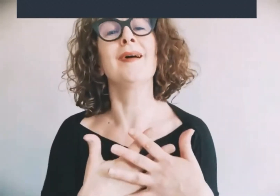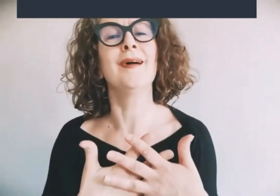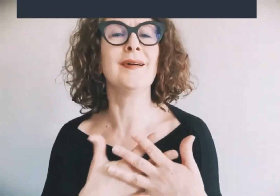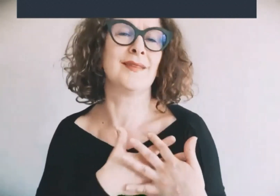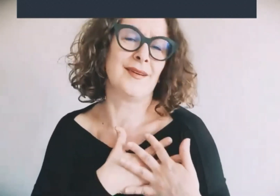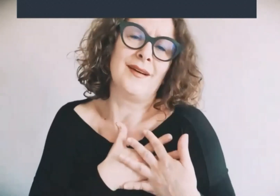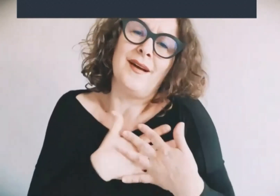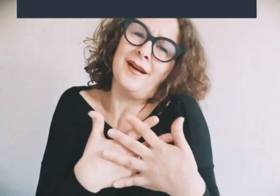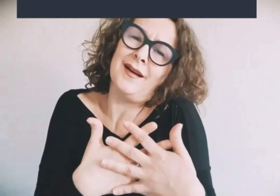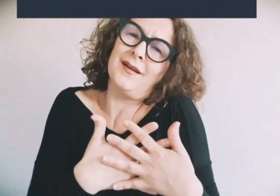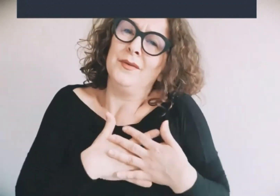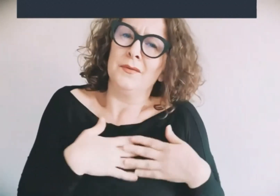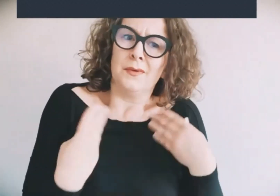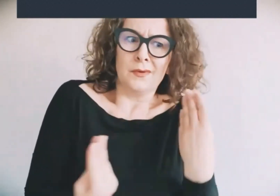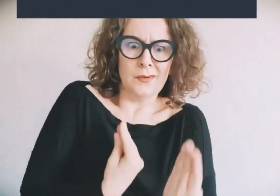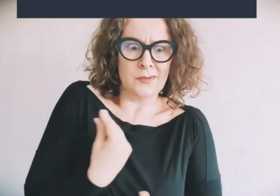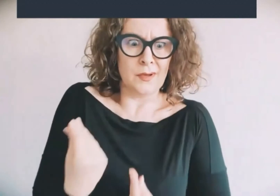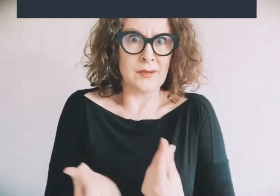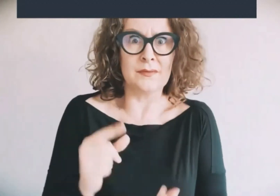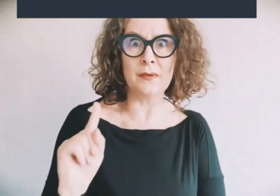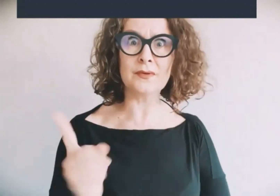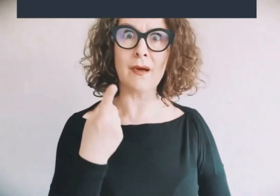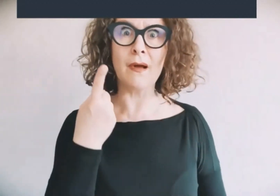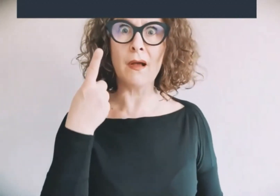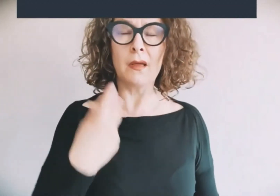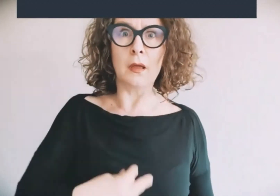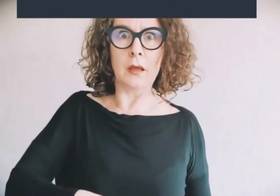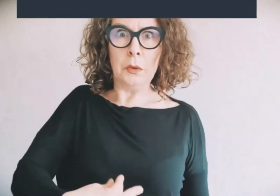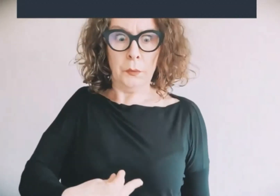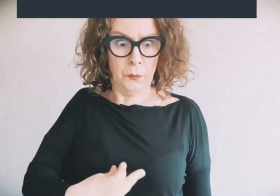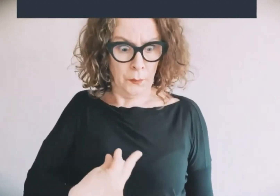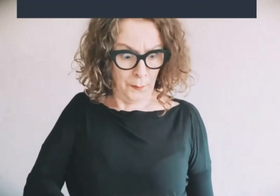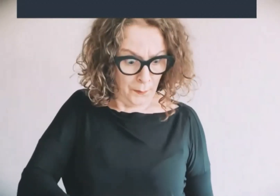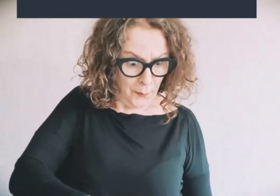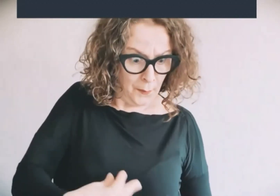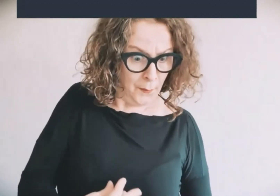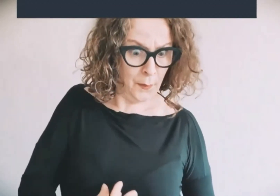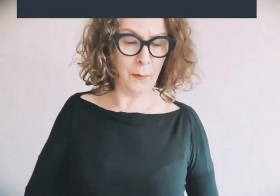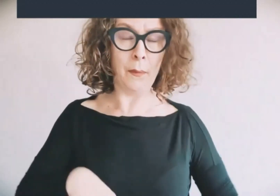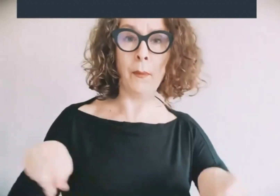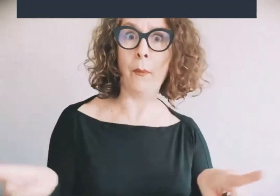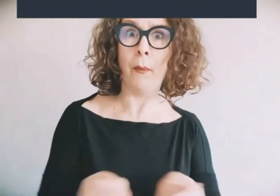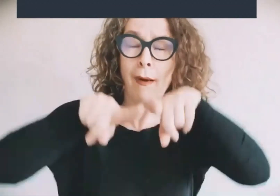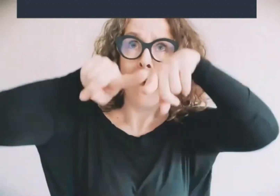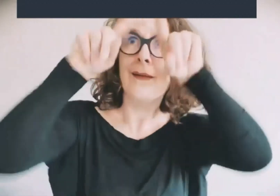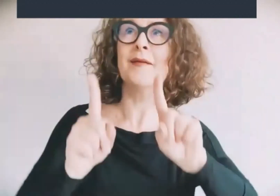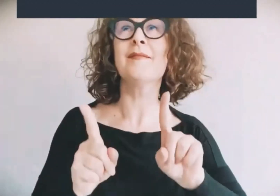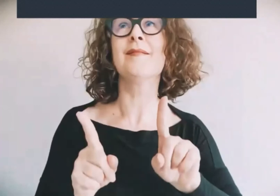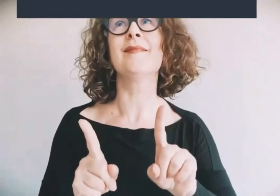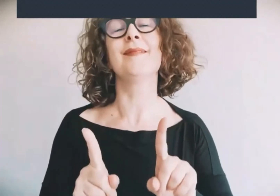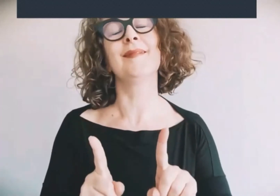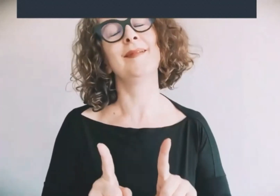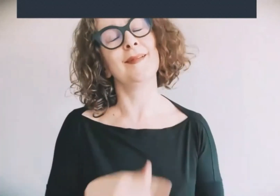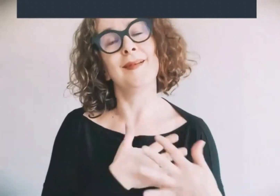amo amo qualcosa di speciale su un giu per lo stovato ecco non